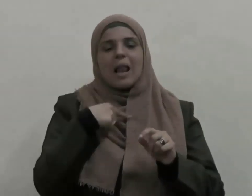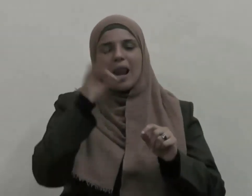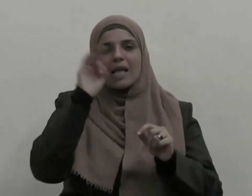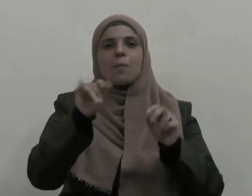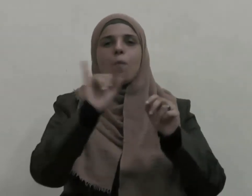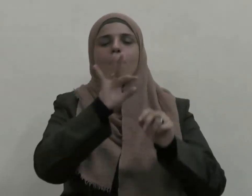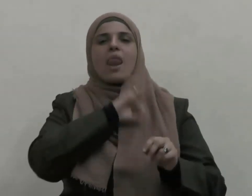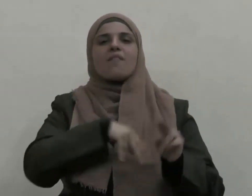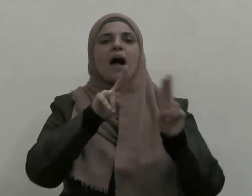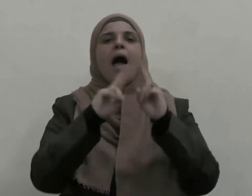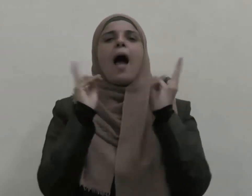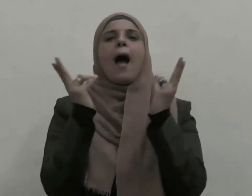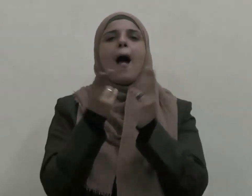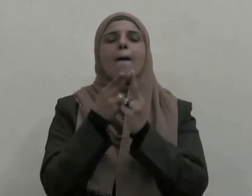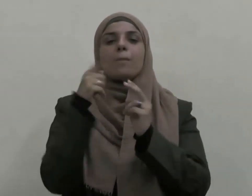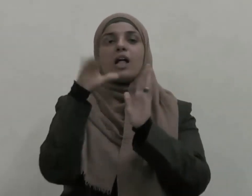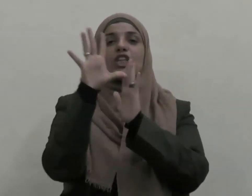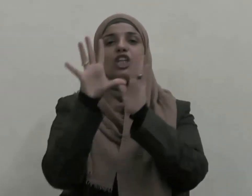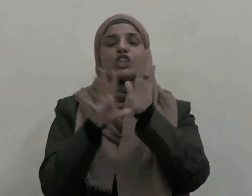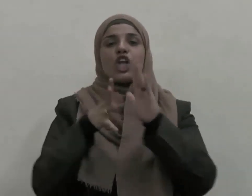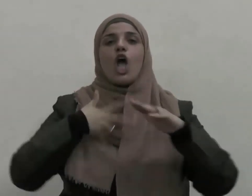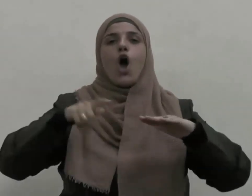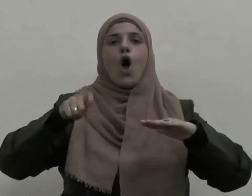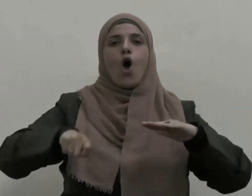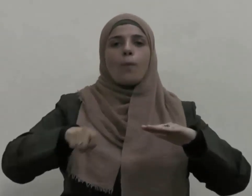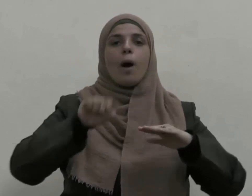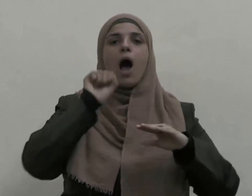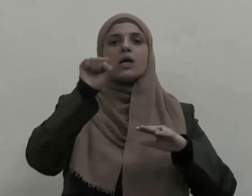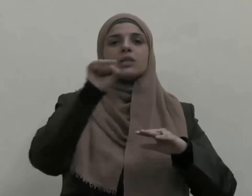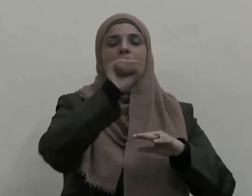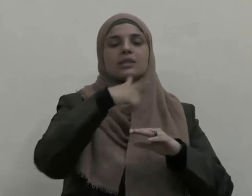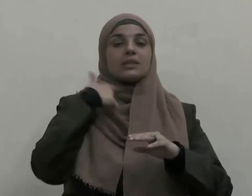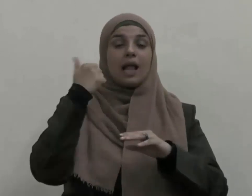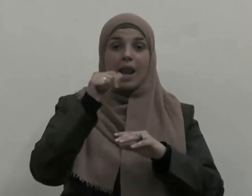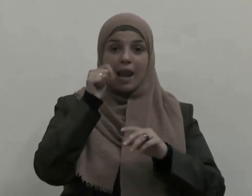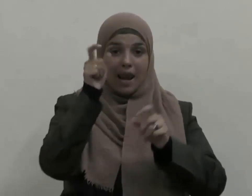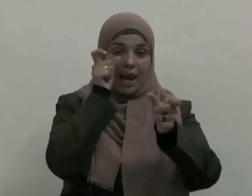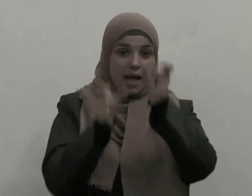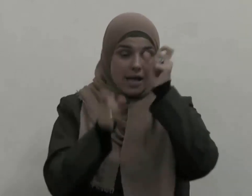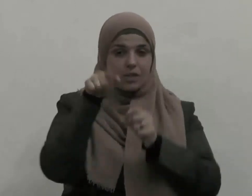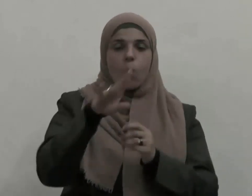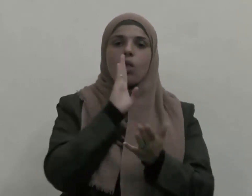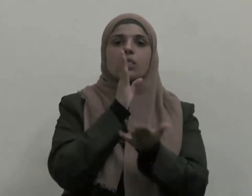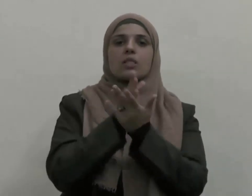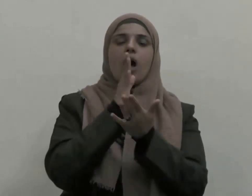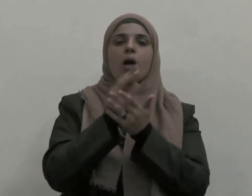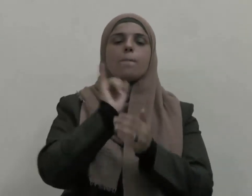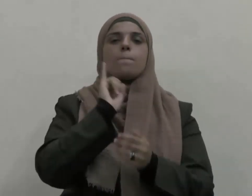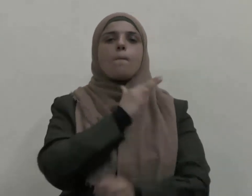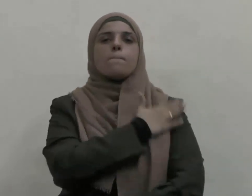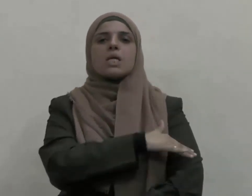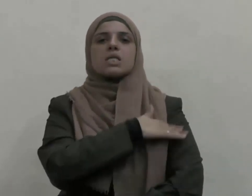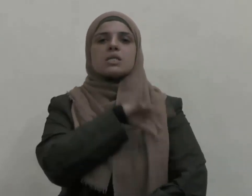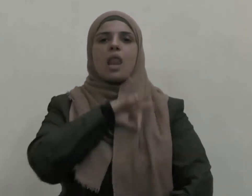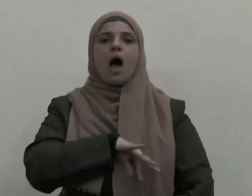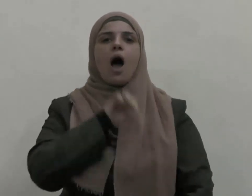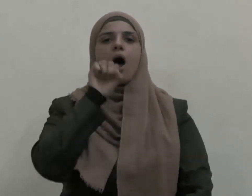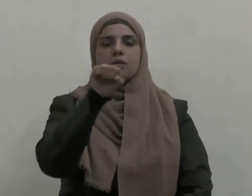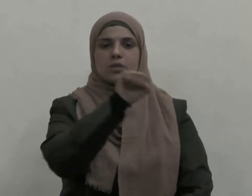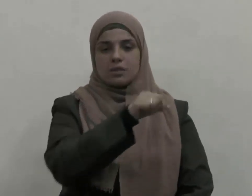تشريع الأحكام للناس هو تحقيق مصالحهم بجلب النفع والخير لهم